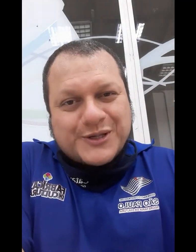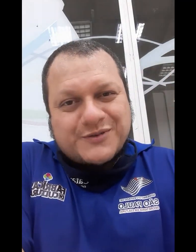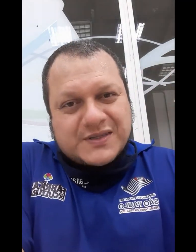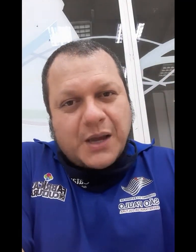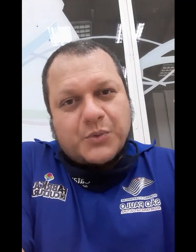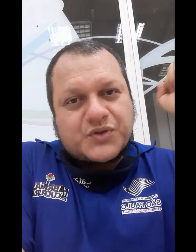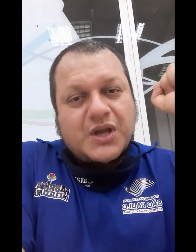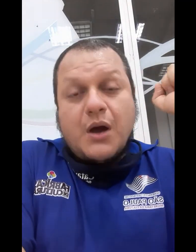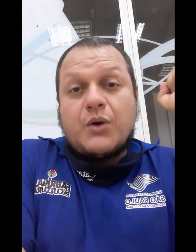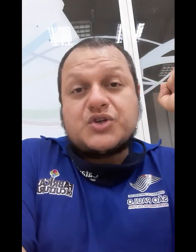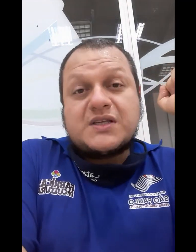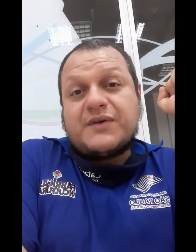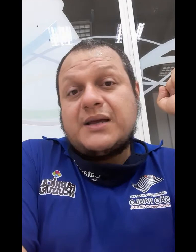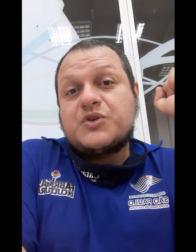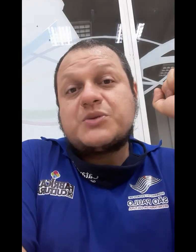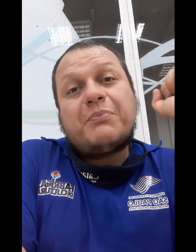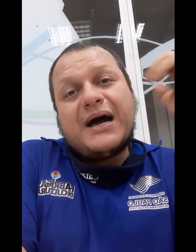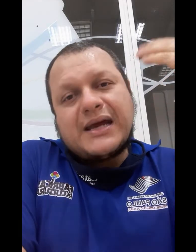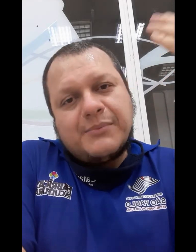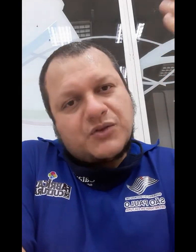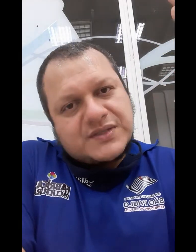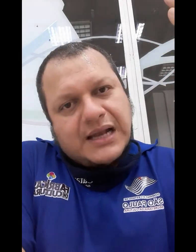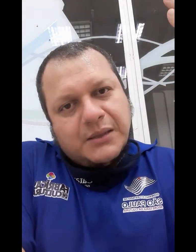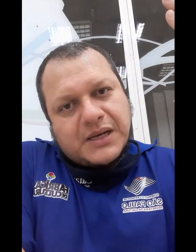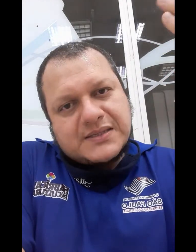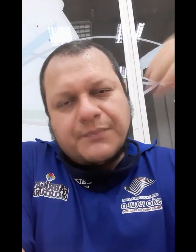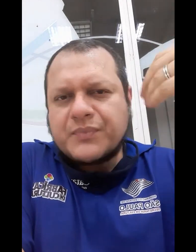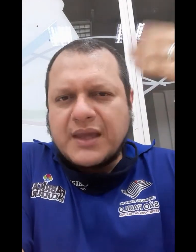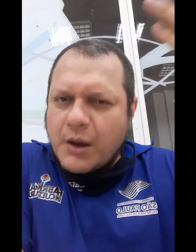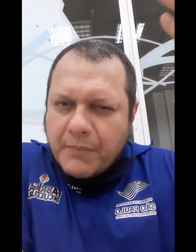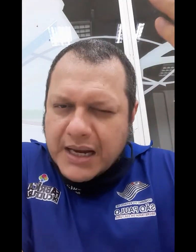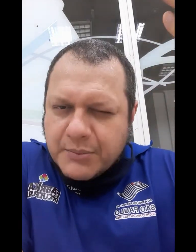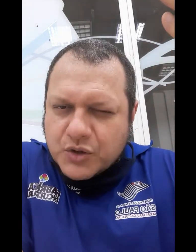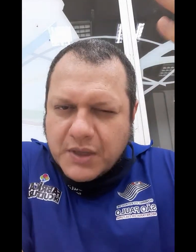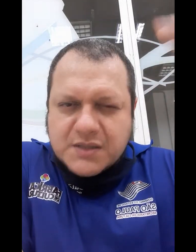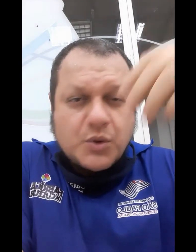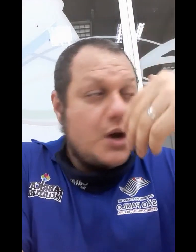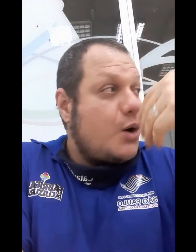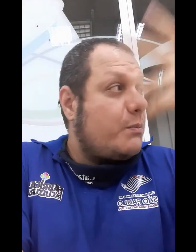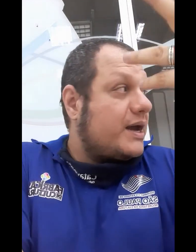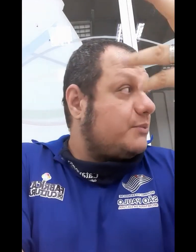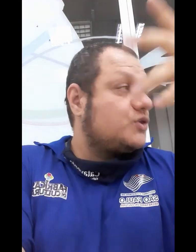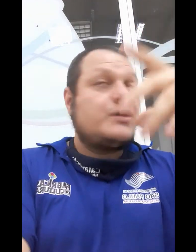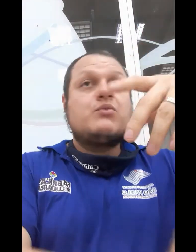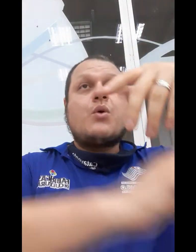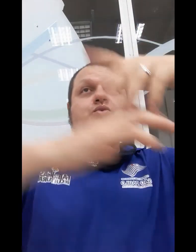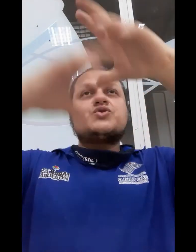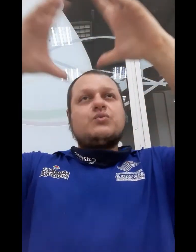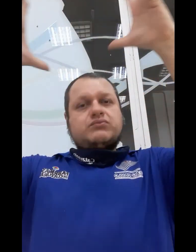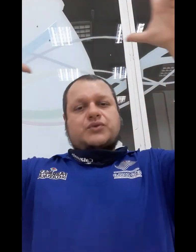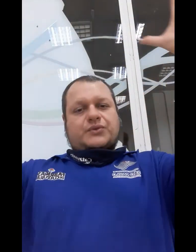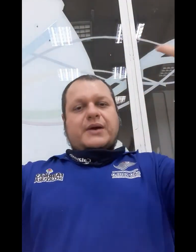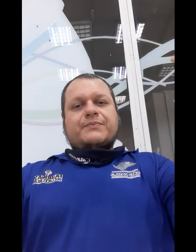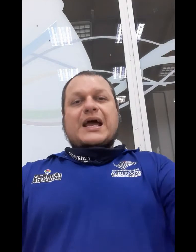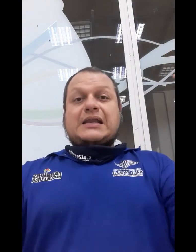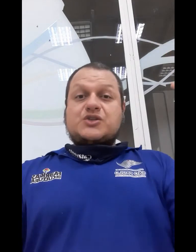nós fizemos, onde nós falamos de parâmetros da Libras. O que é um parâmetro mesmo? Um parâmetro é um conjunto, né? Ali de